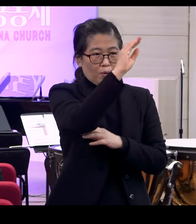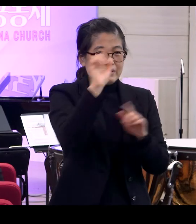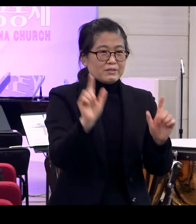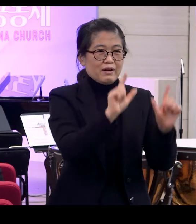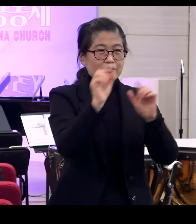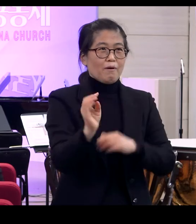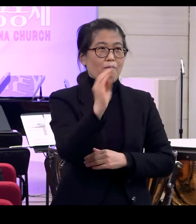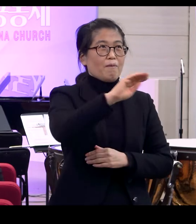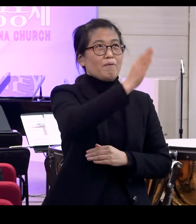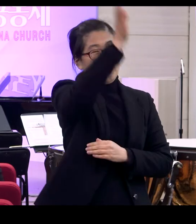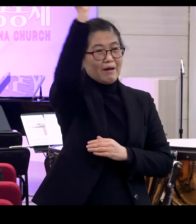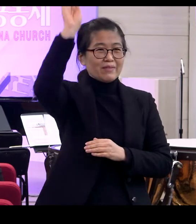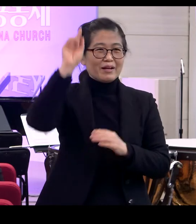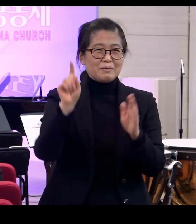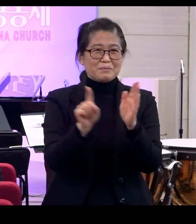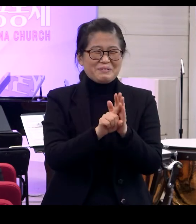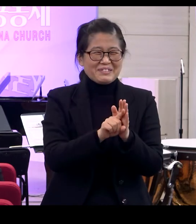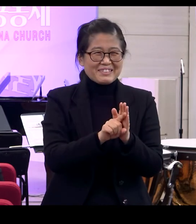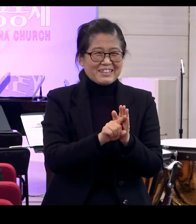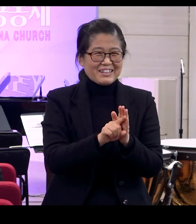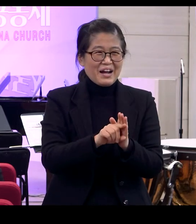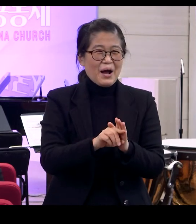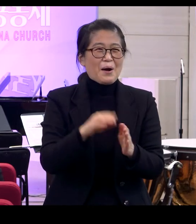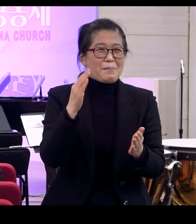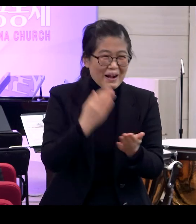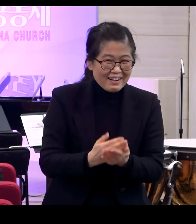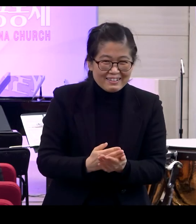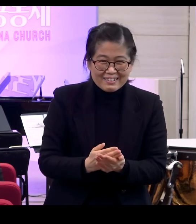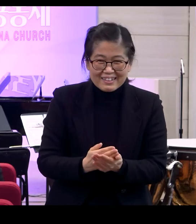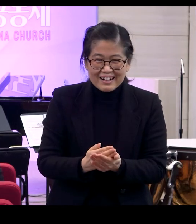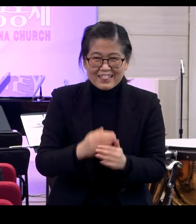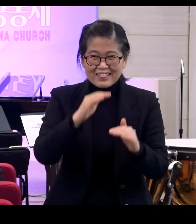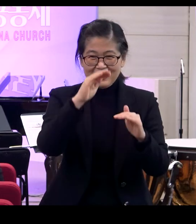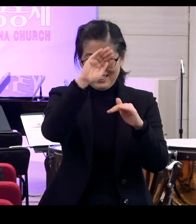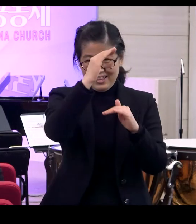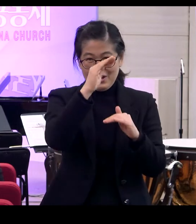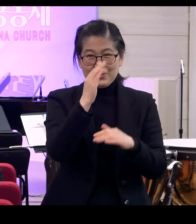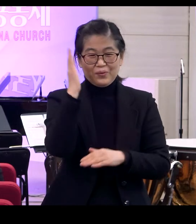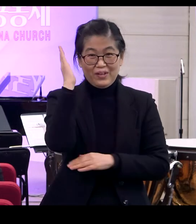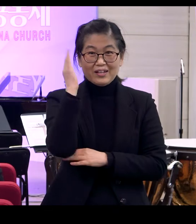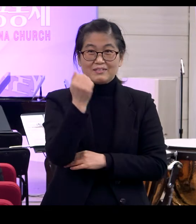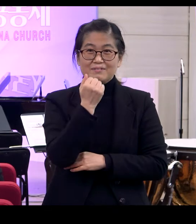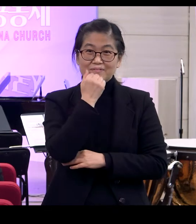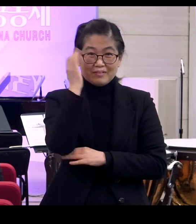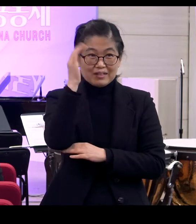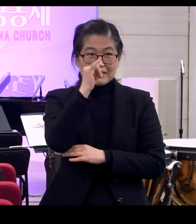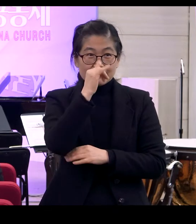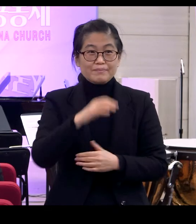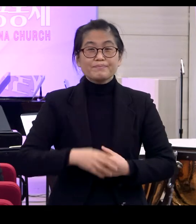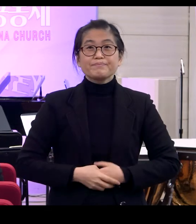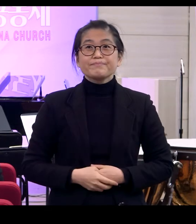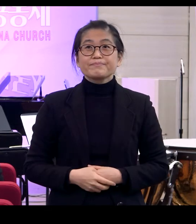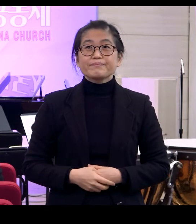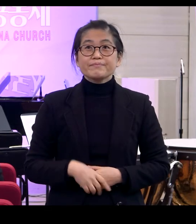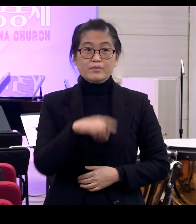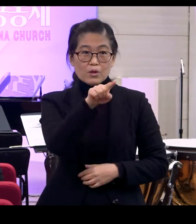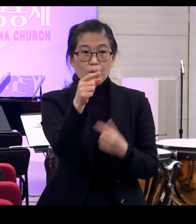올라갔다는 거 아닙니까? 믿거나 말거나 예 바로 그것처럼